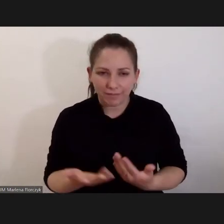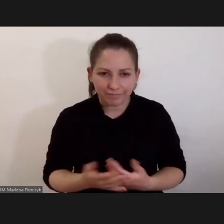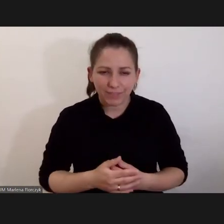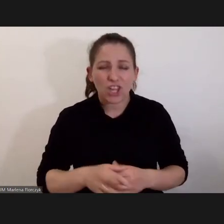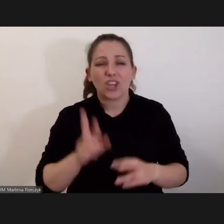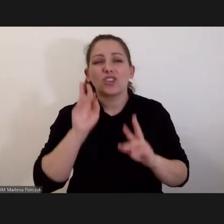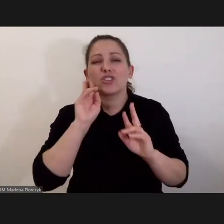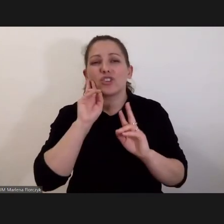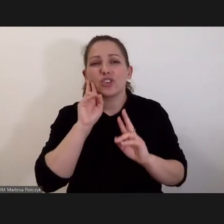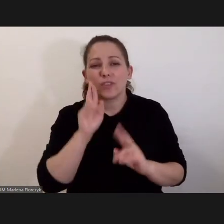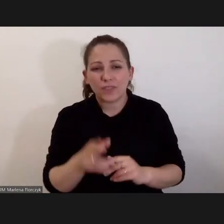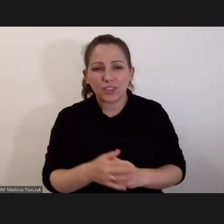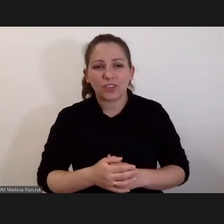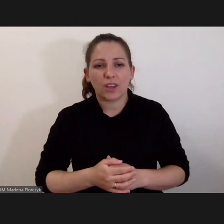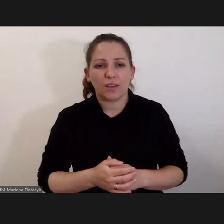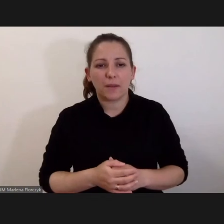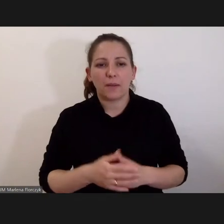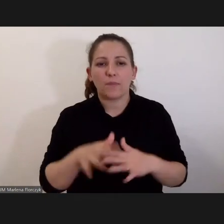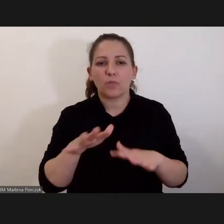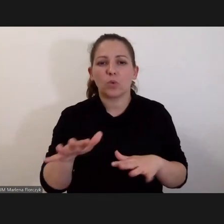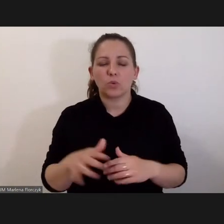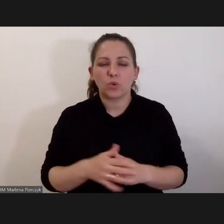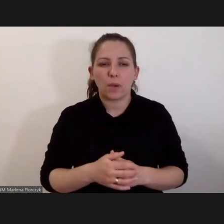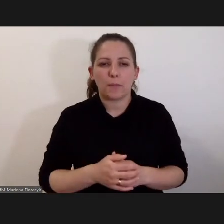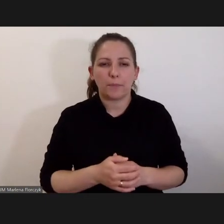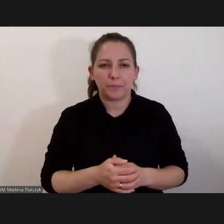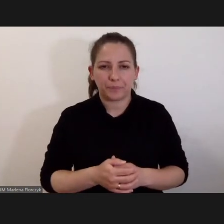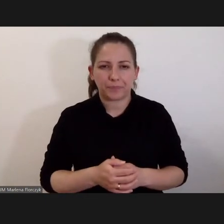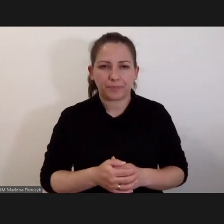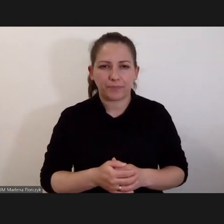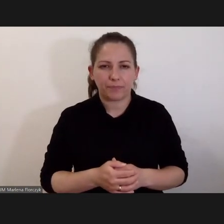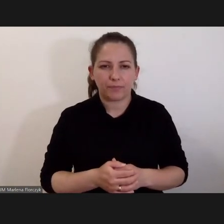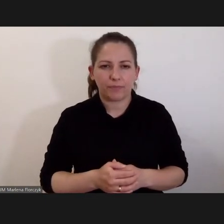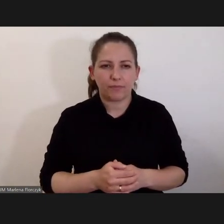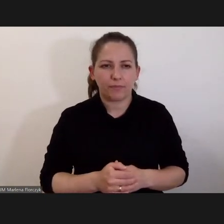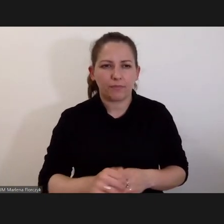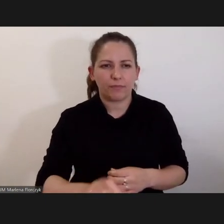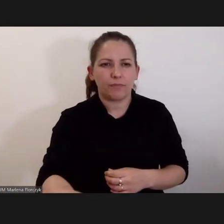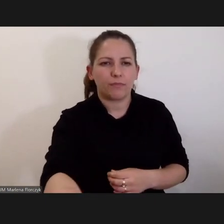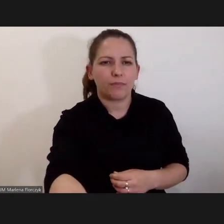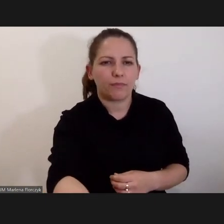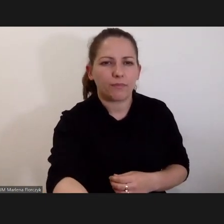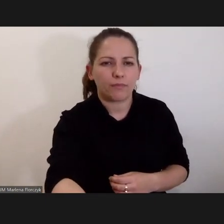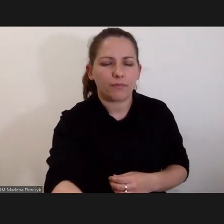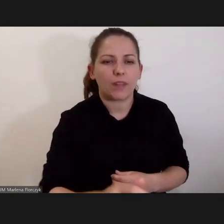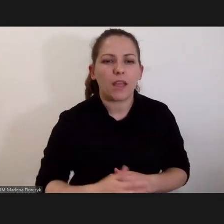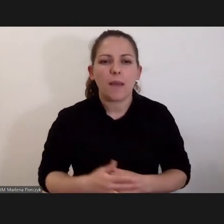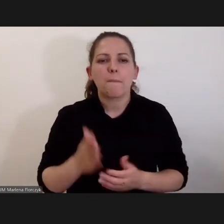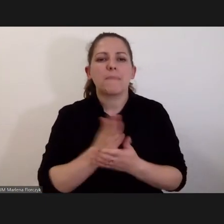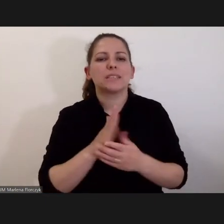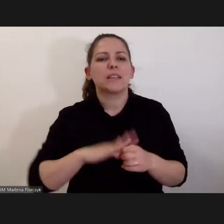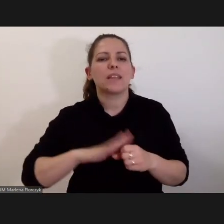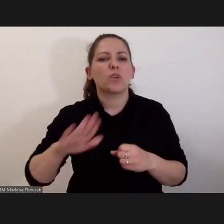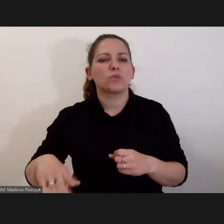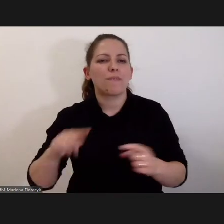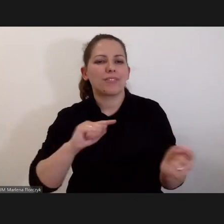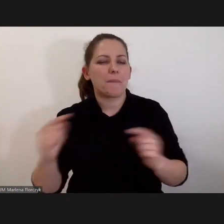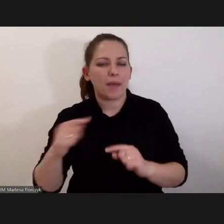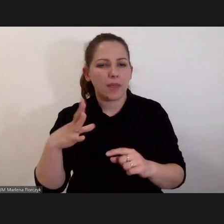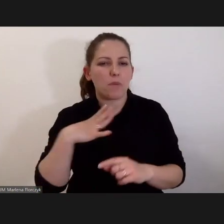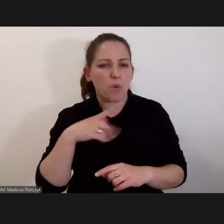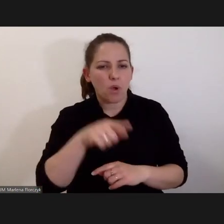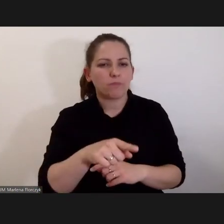Rzeczywiście wielokrotnie podnoszono w takiej debacie międzynarodowej to zarzucano Trybunałowi, że